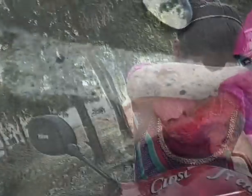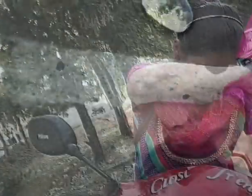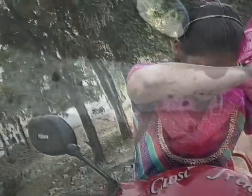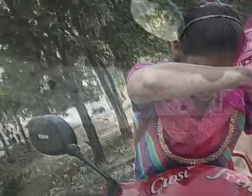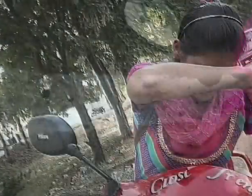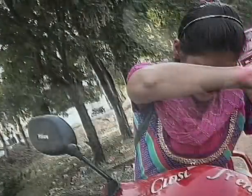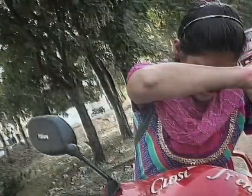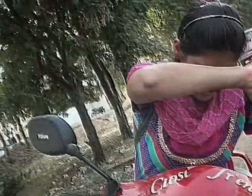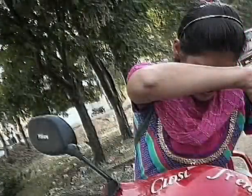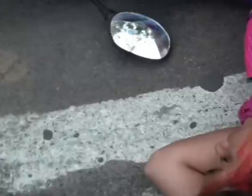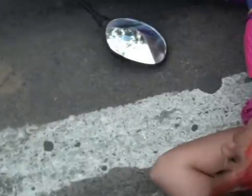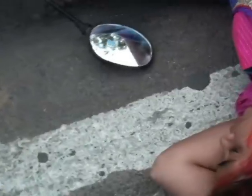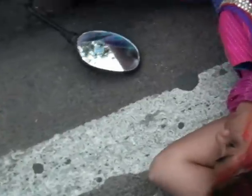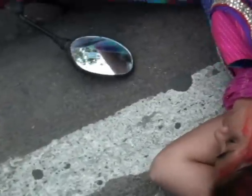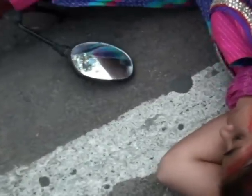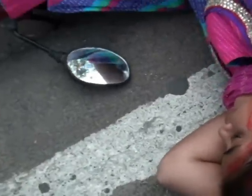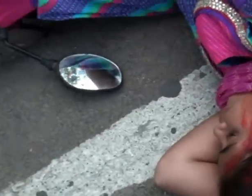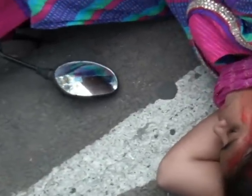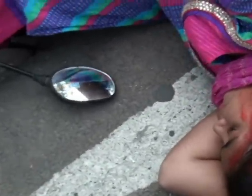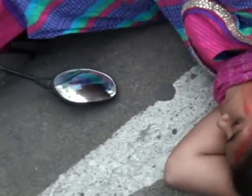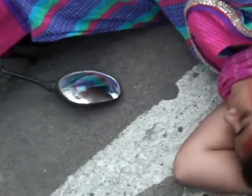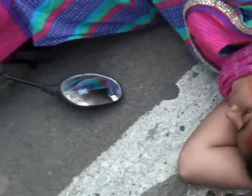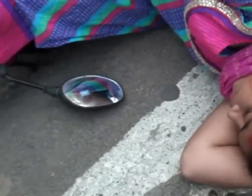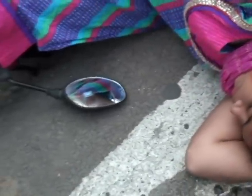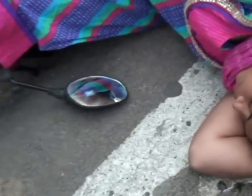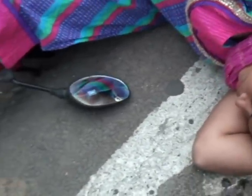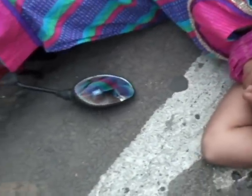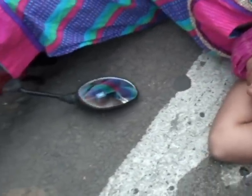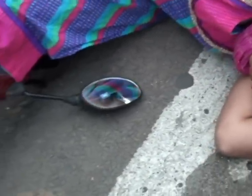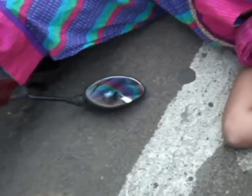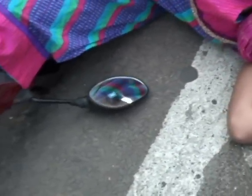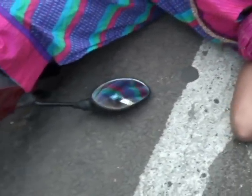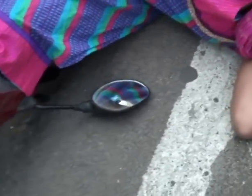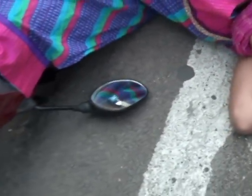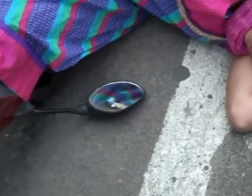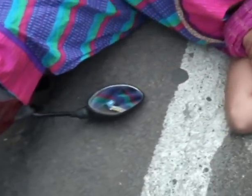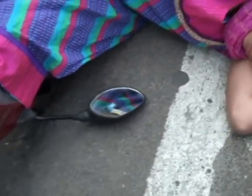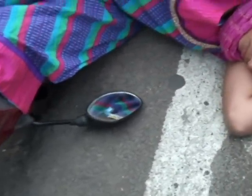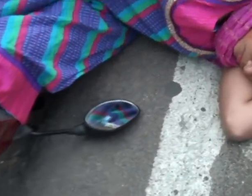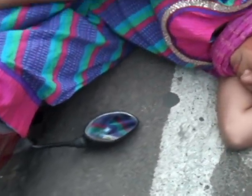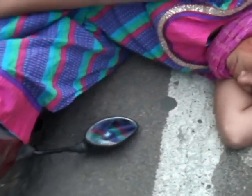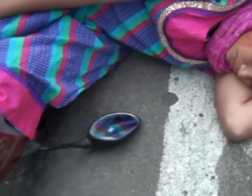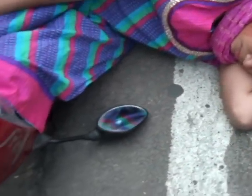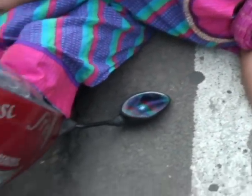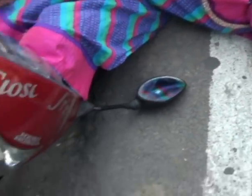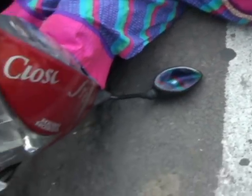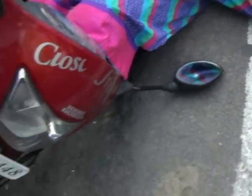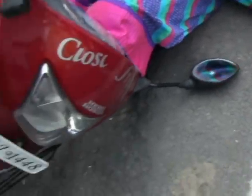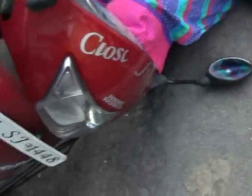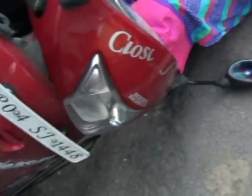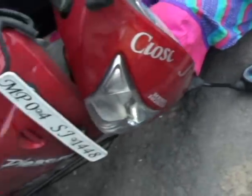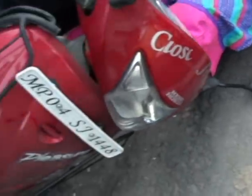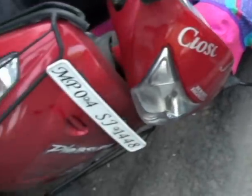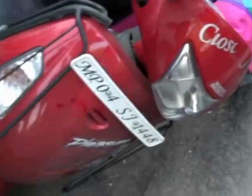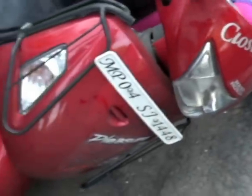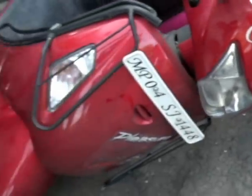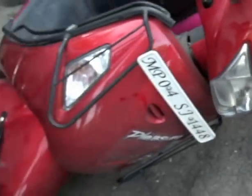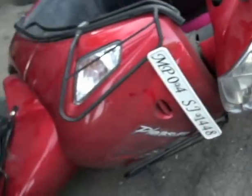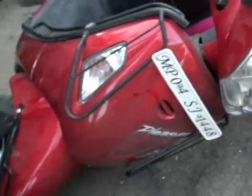यदि आपको हेलमेट हेवी लगता है या फिर पार्टी में ले जाना अच्छा नहीं लगता और क्योंकि हमारे माइंड